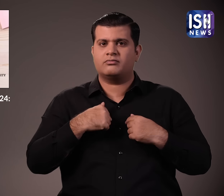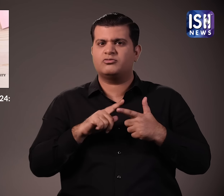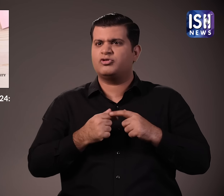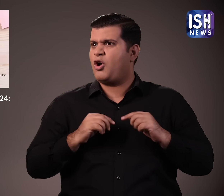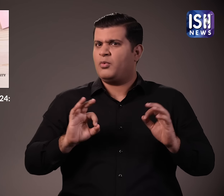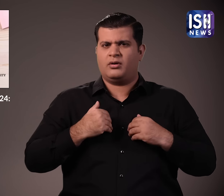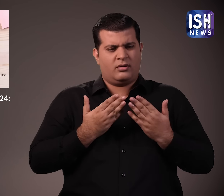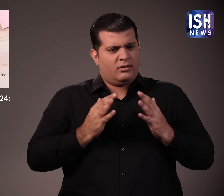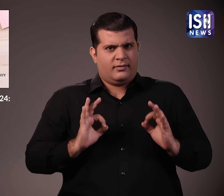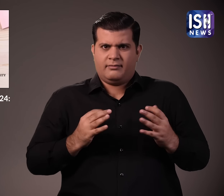लोग आवेदन कर सकते है